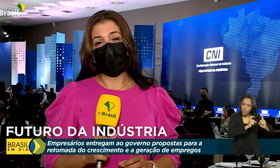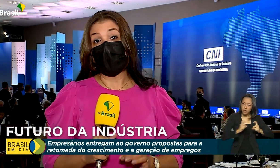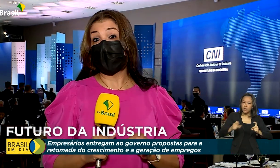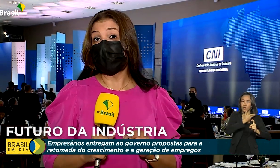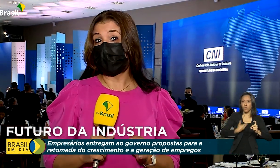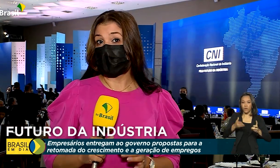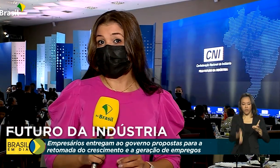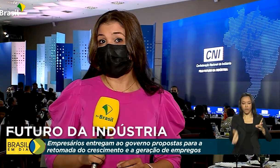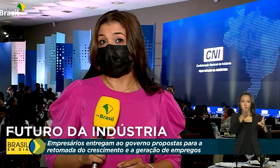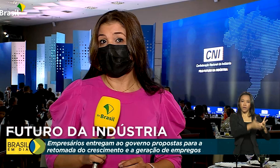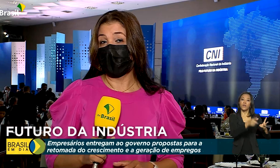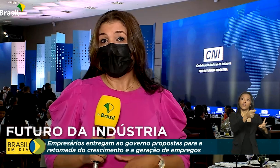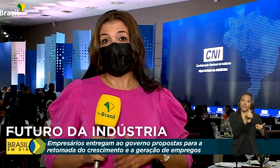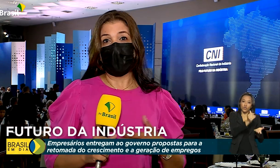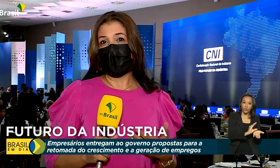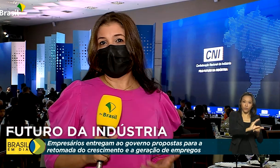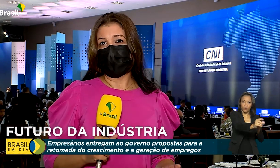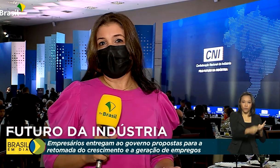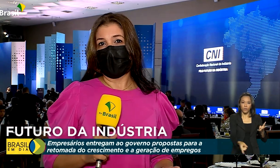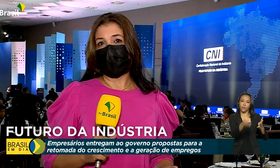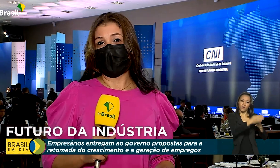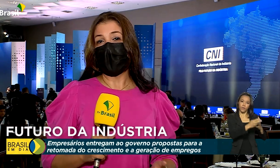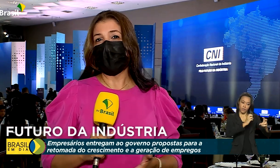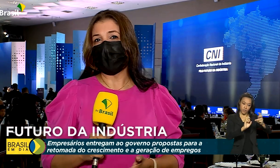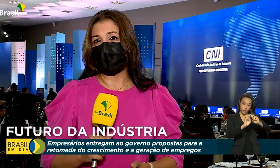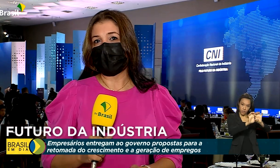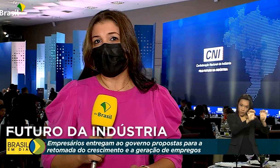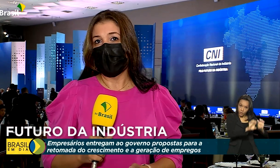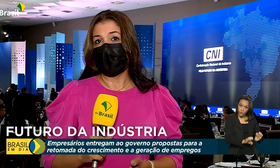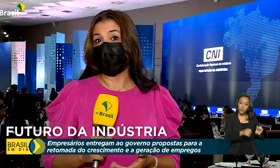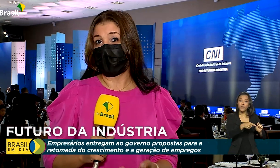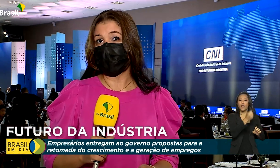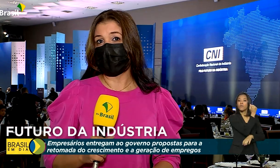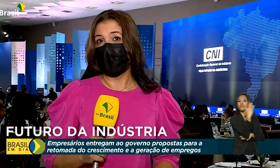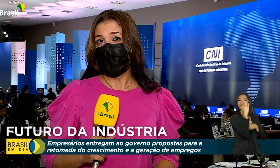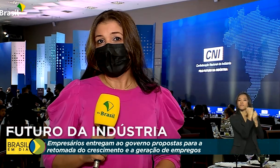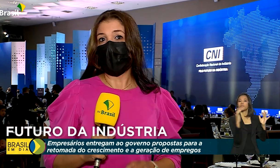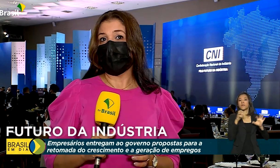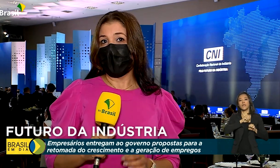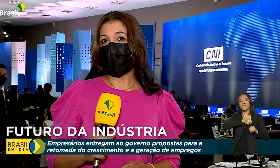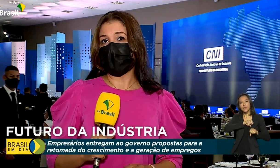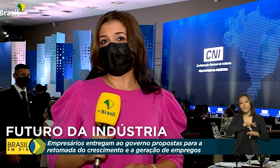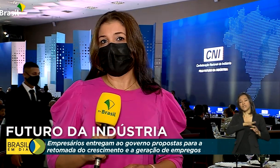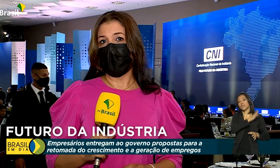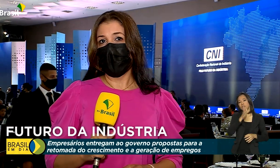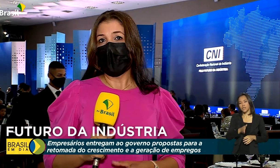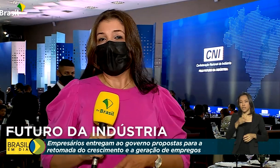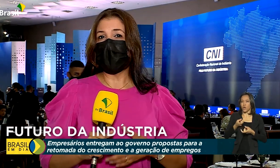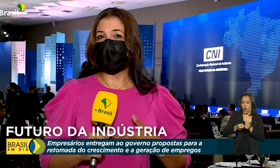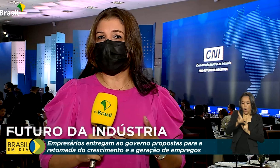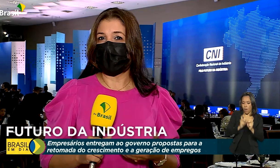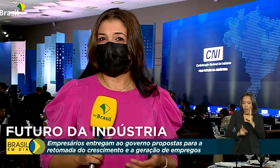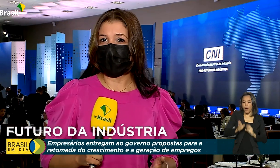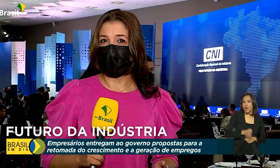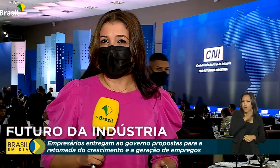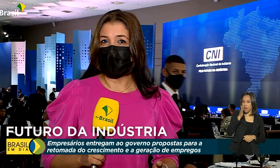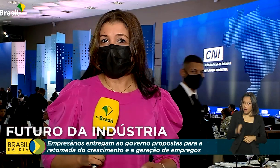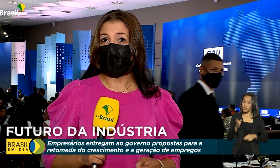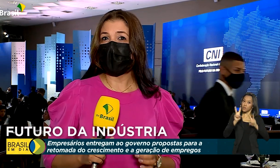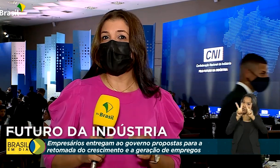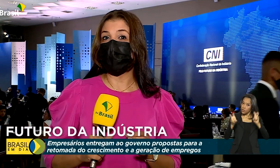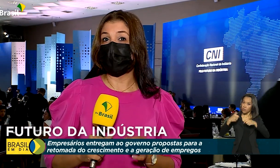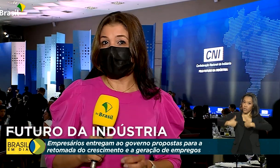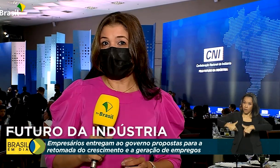financiamento, infraestrutura, meio ambiente, inovação, educação, comércio exterior, relações de